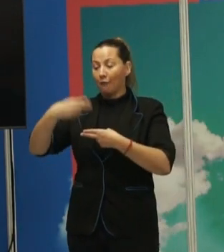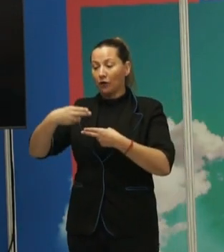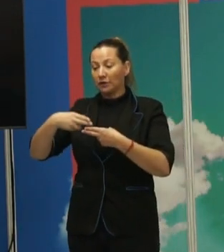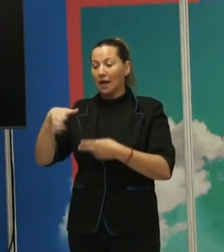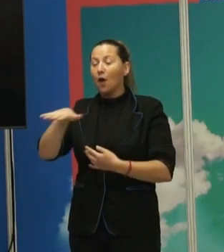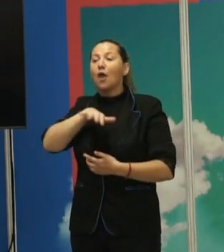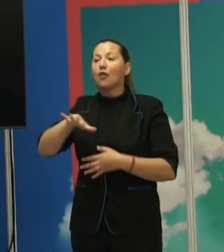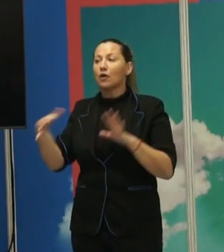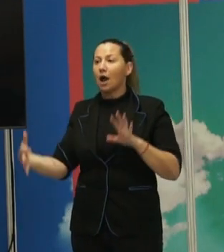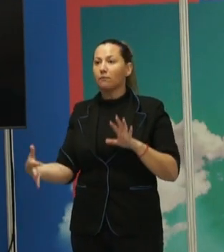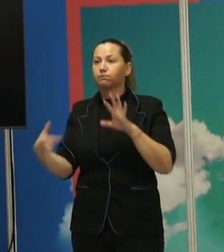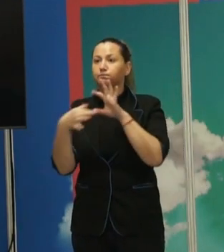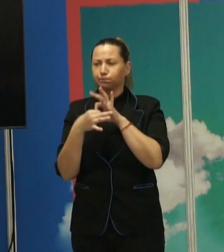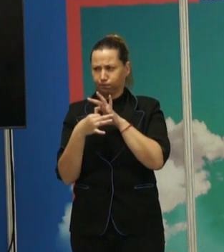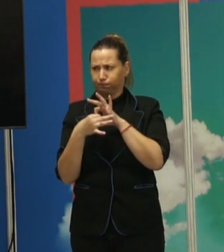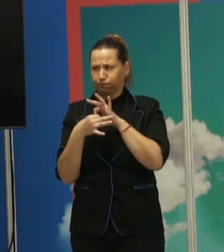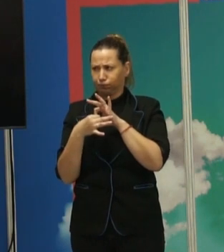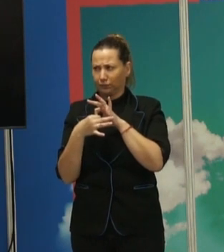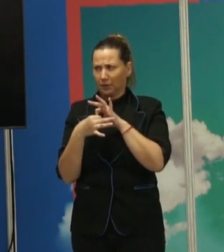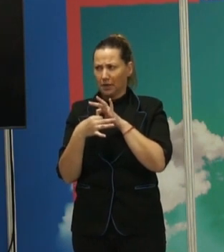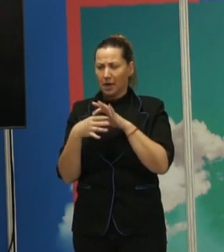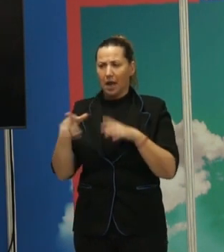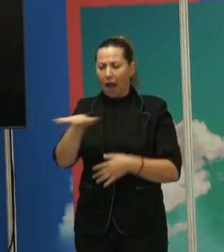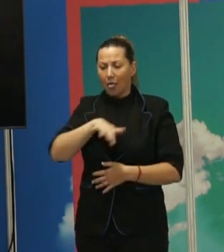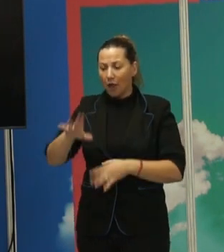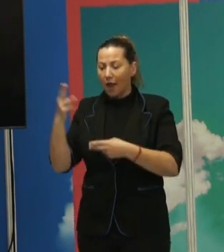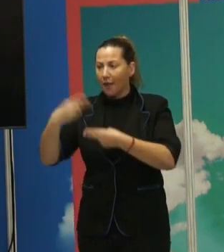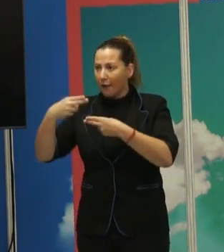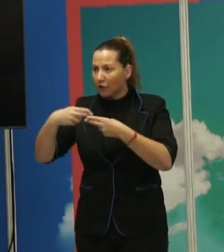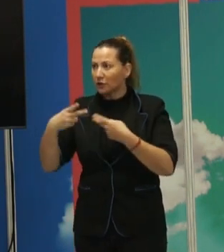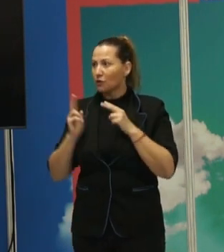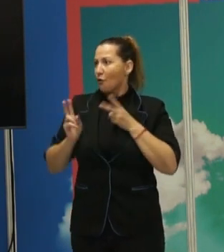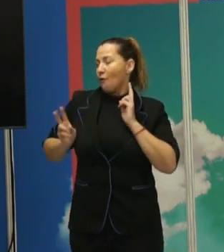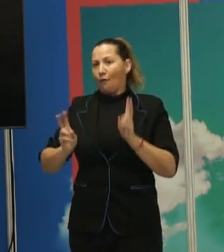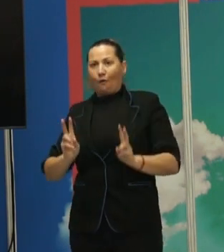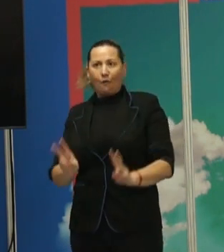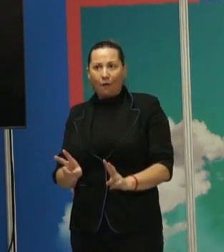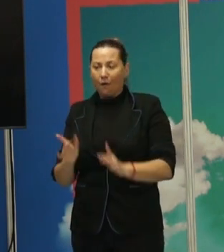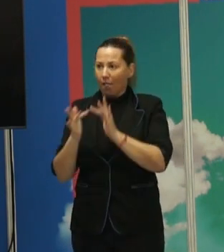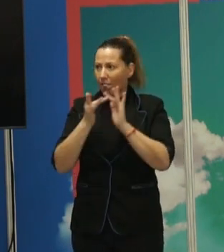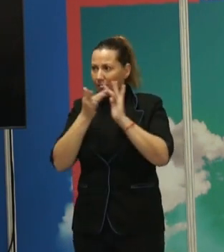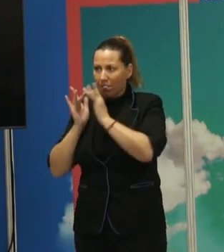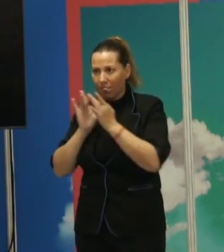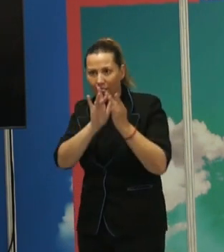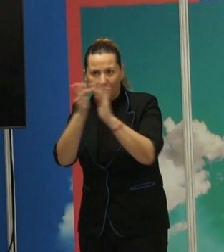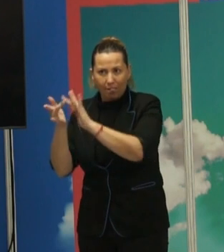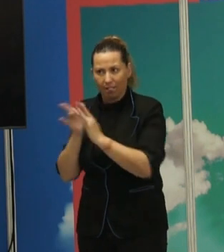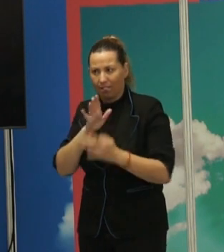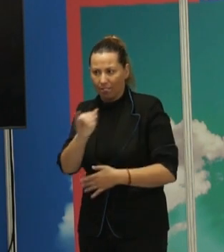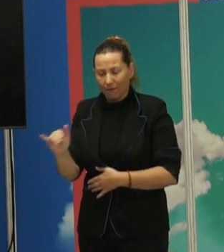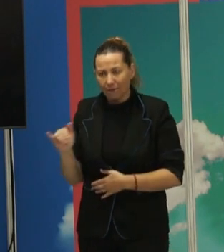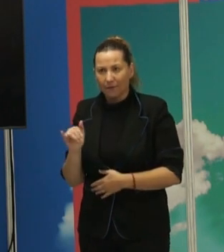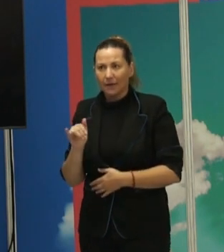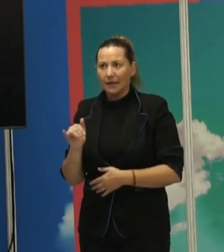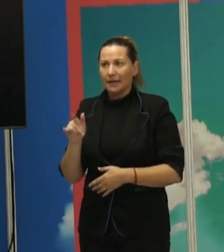que une profundamente. Además, las zonas de frontera son zonas muy vivas, en las que se producen muchas interacciones y que dan